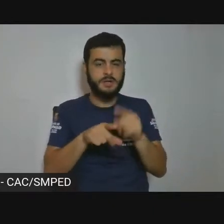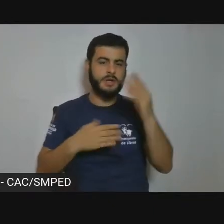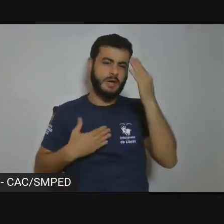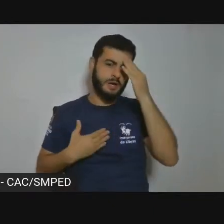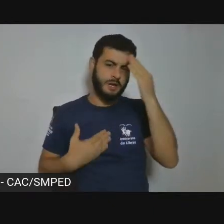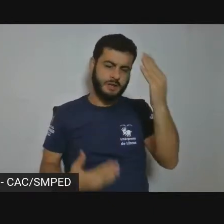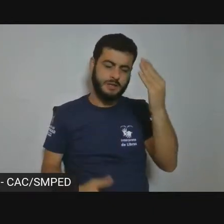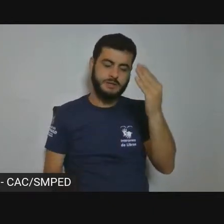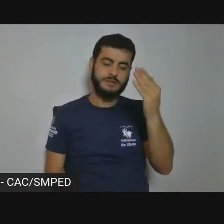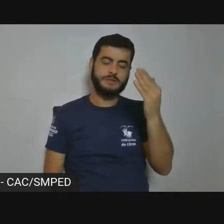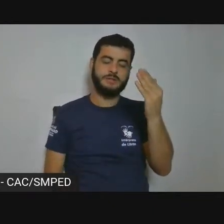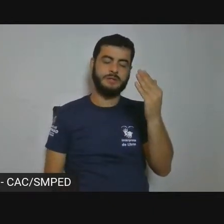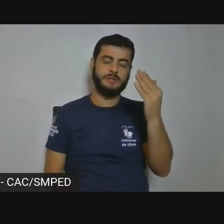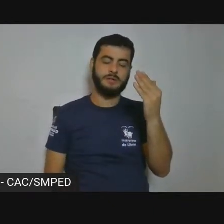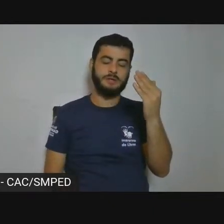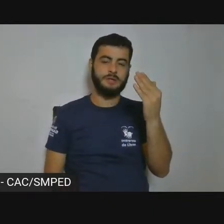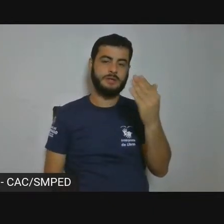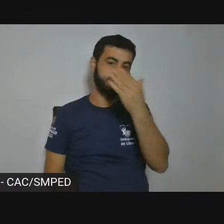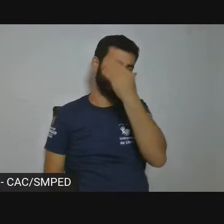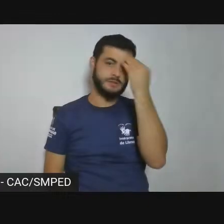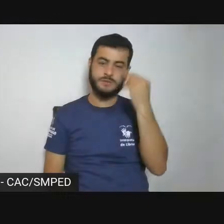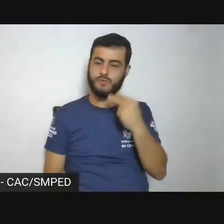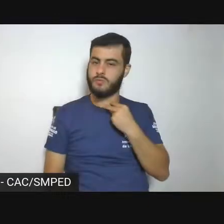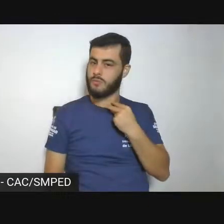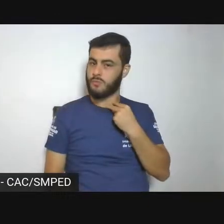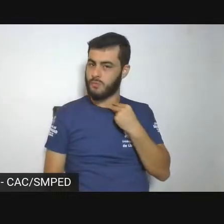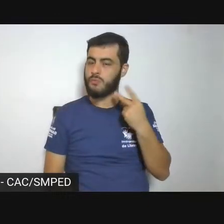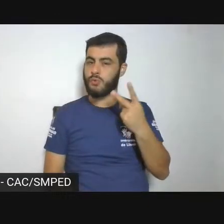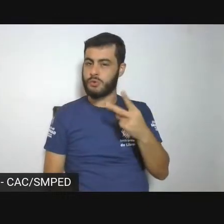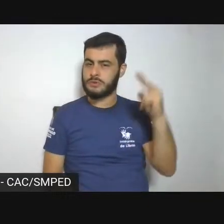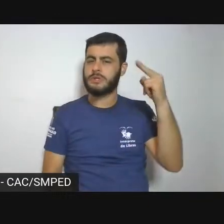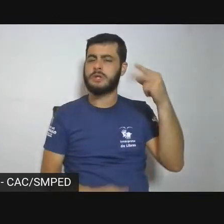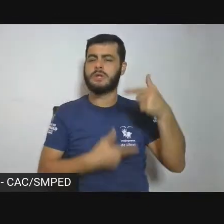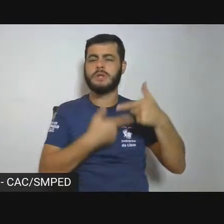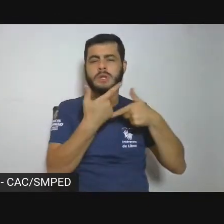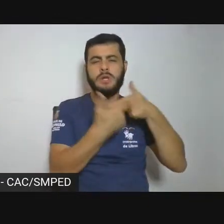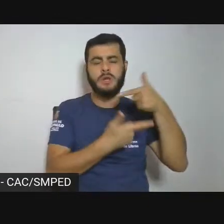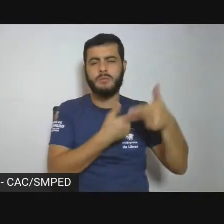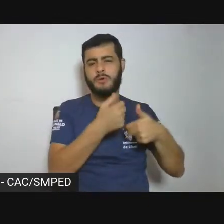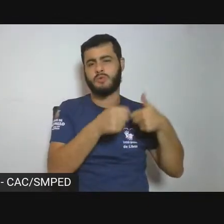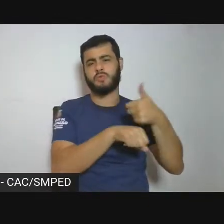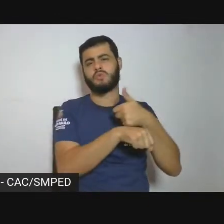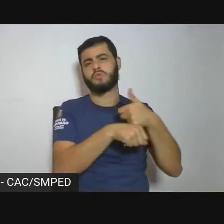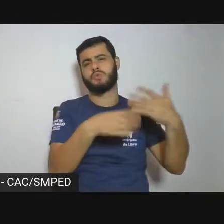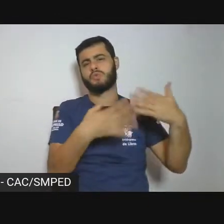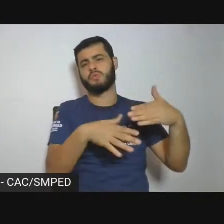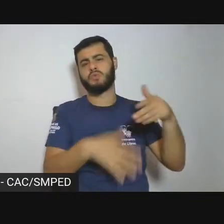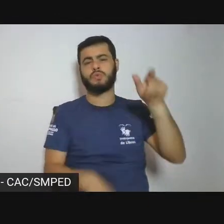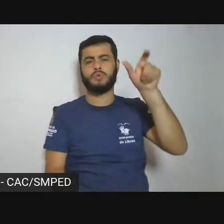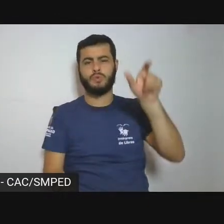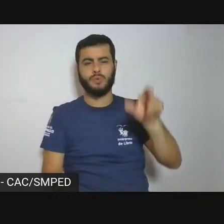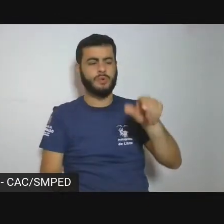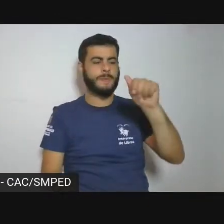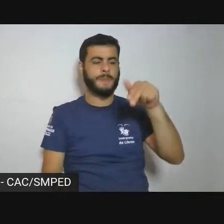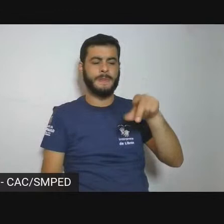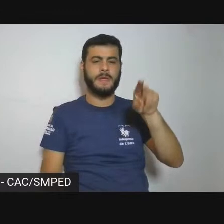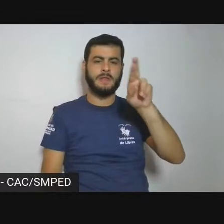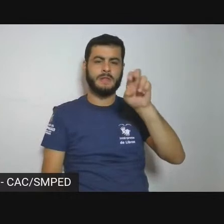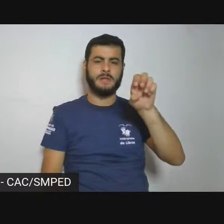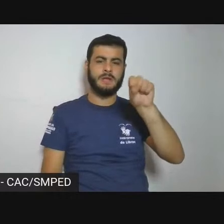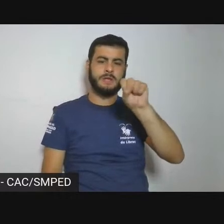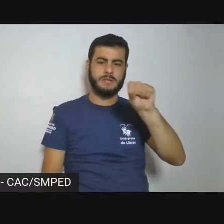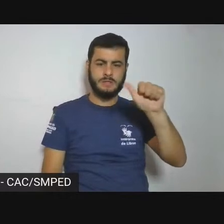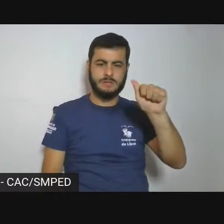o trabalho extremamente profissional da Andressa da imprensa oficial que